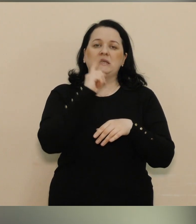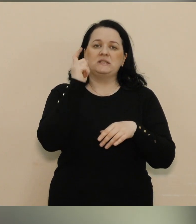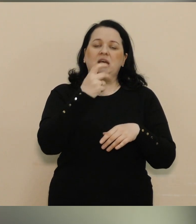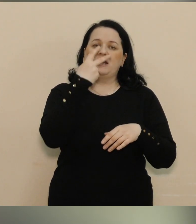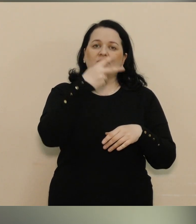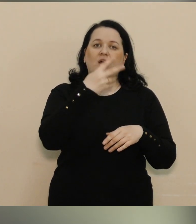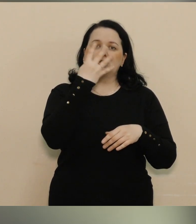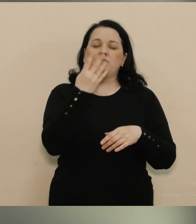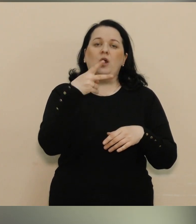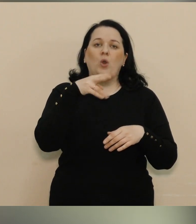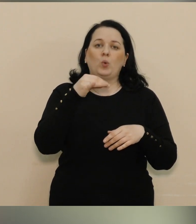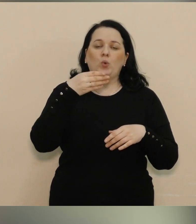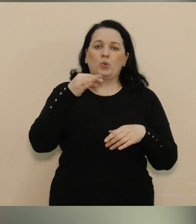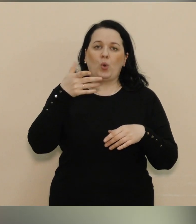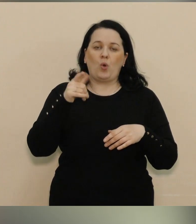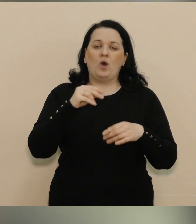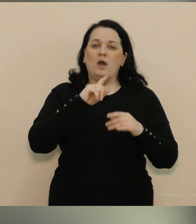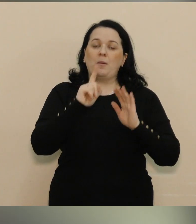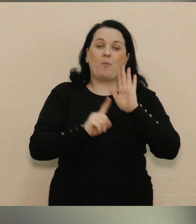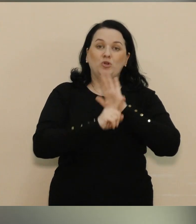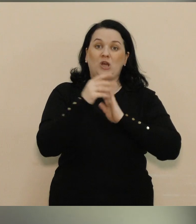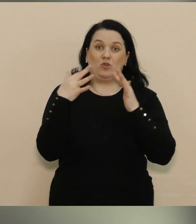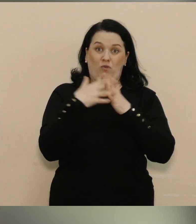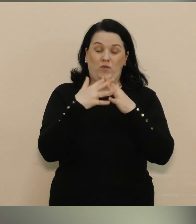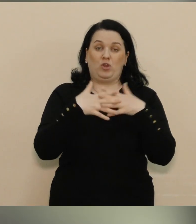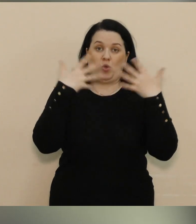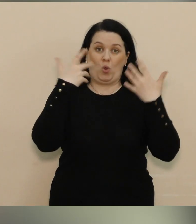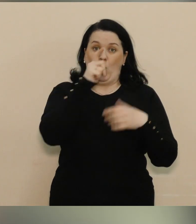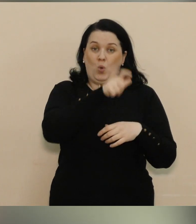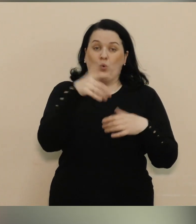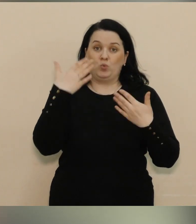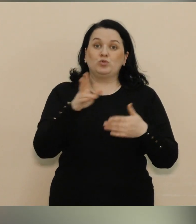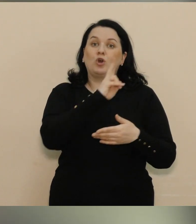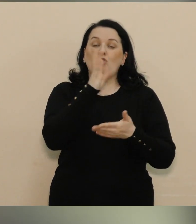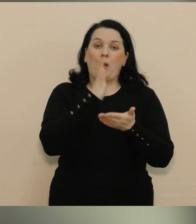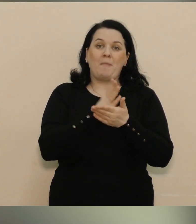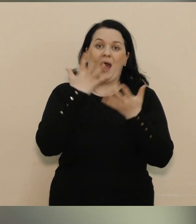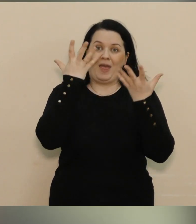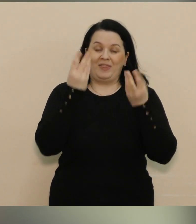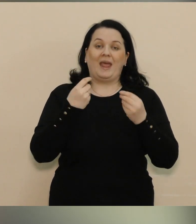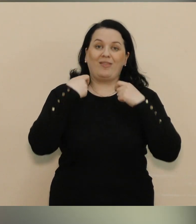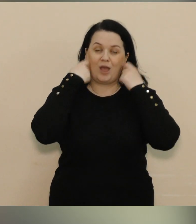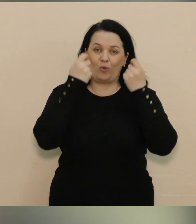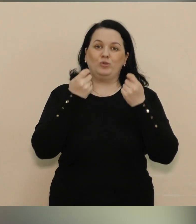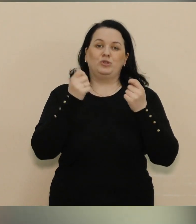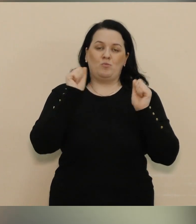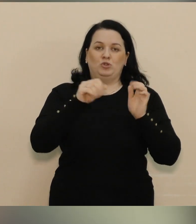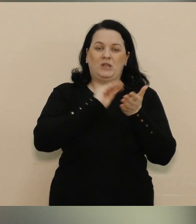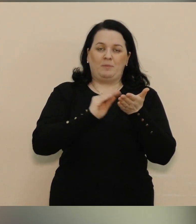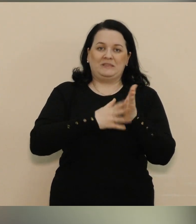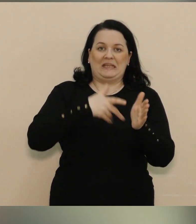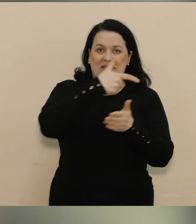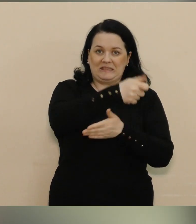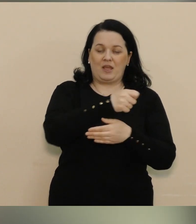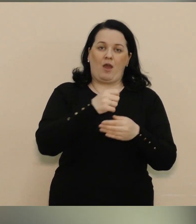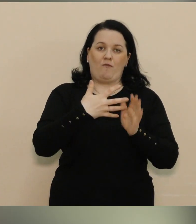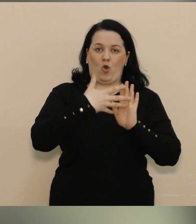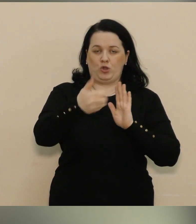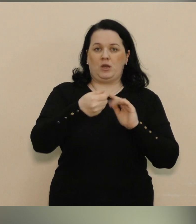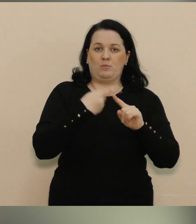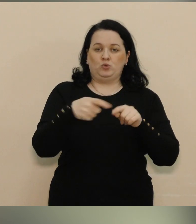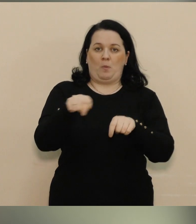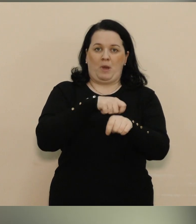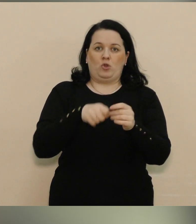24 люту, від початку війни, люди вже, які мали день народження, теж зможуть написати заяву, отримати цю